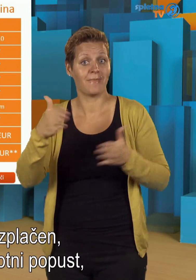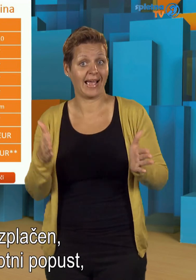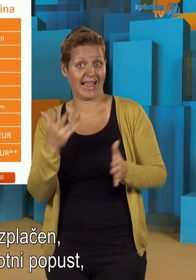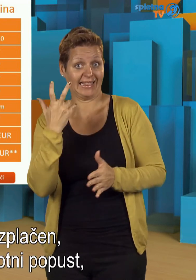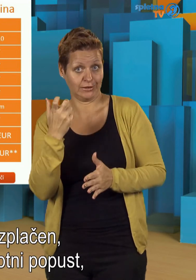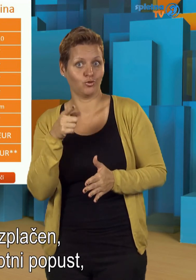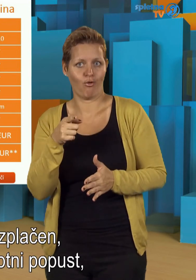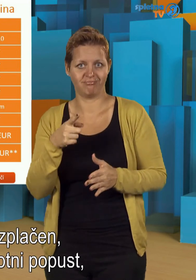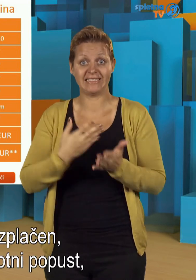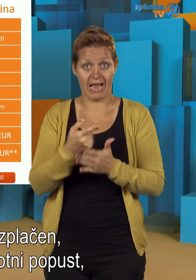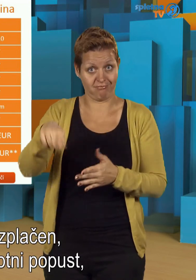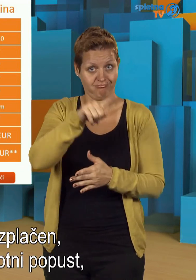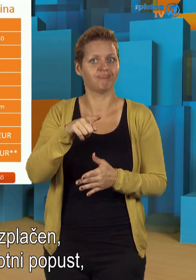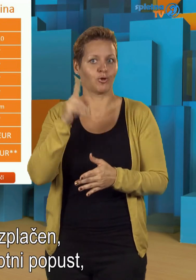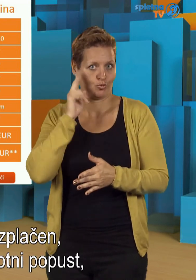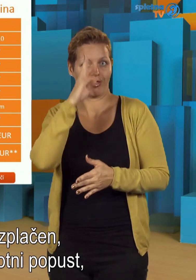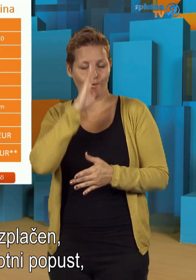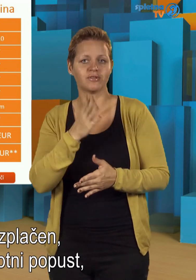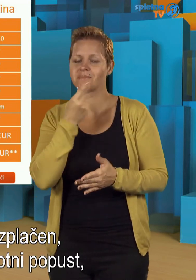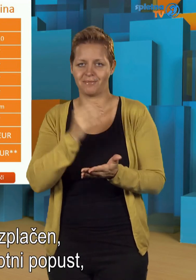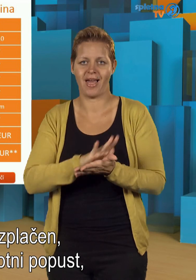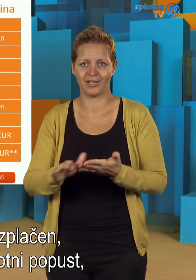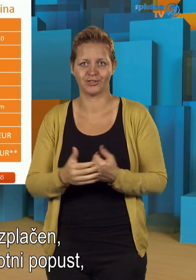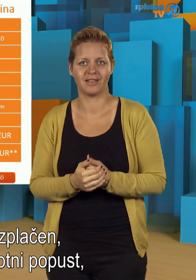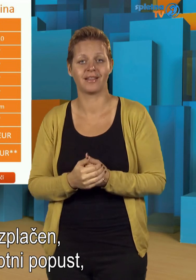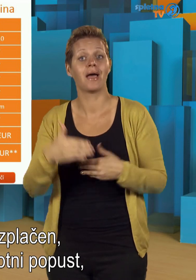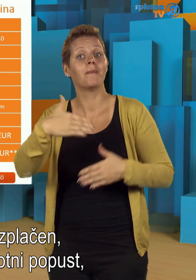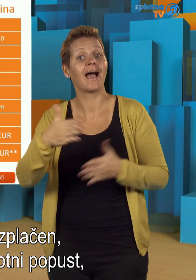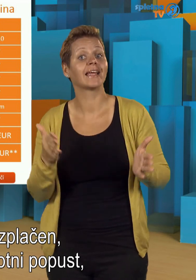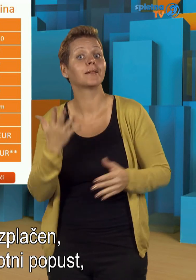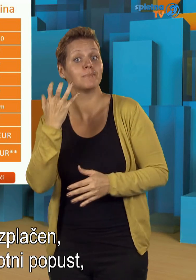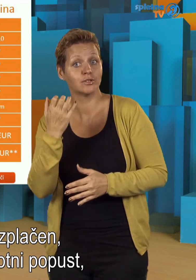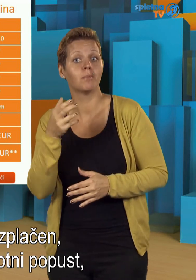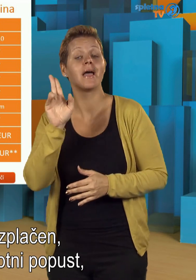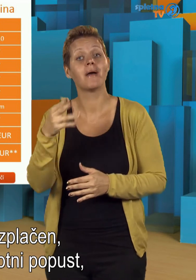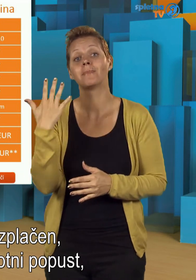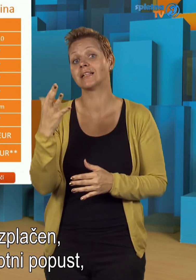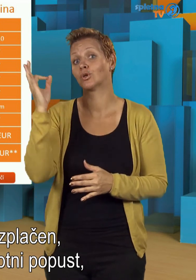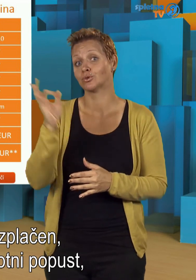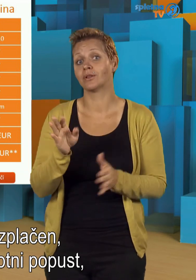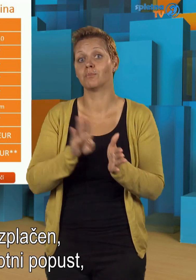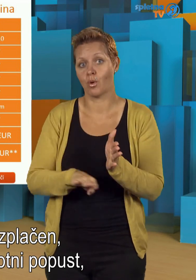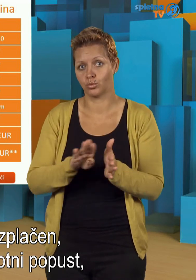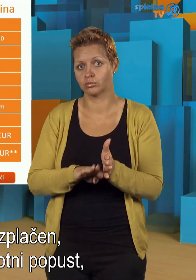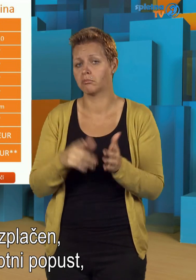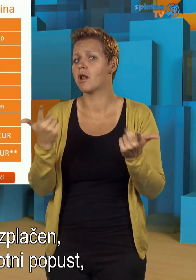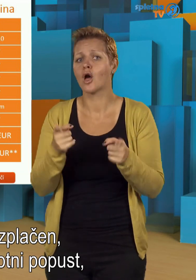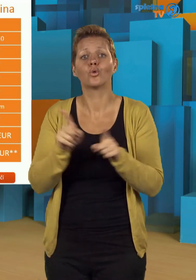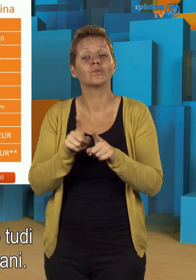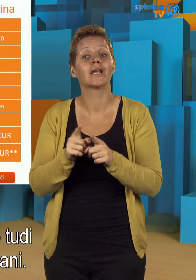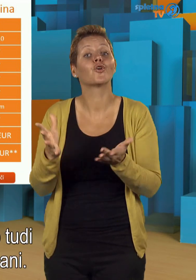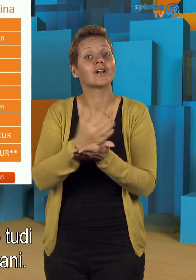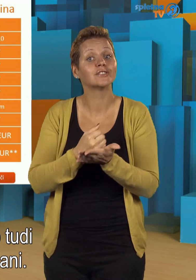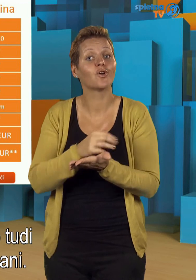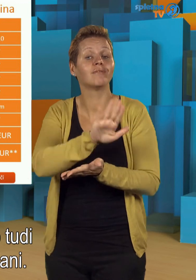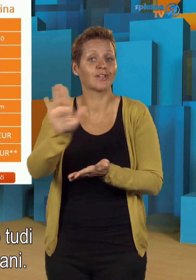Paket 300 je zanje brezplačen, paket 500 pa ima 50 odstotni popust, ki ga lahko koristijo tudi njihovi